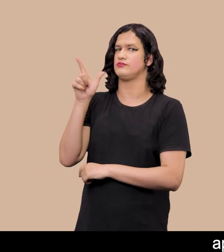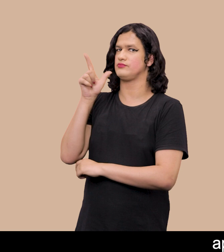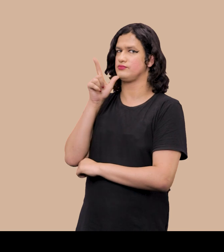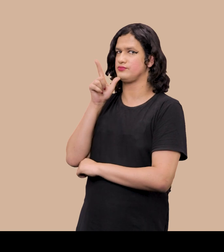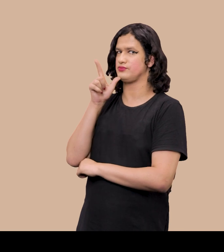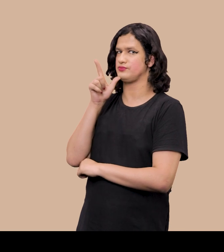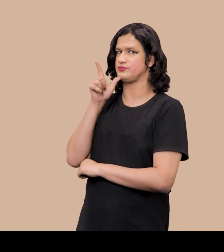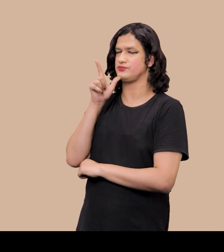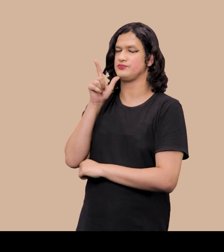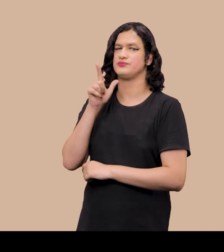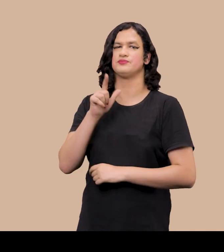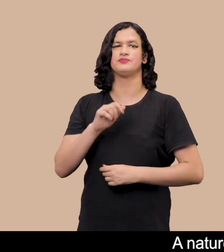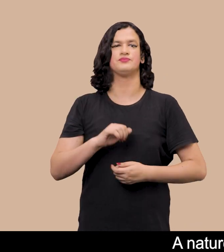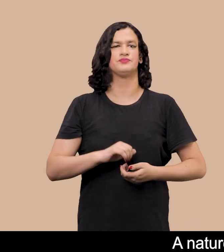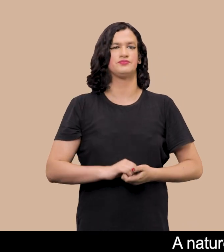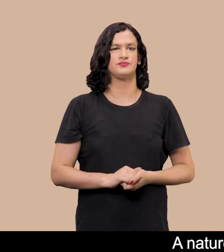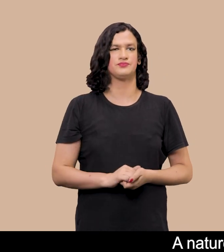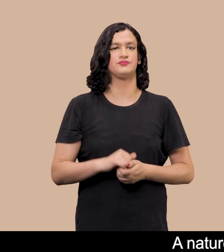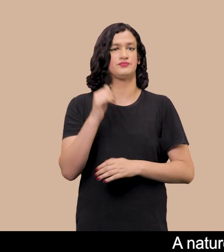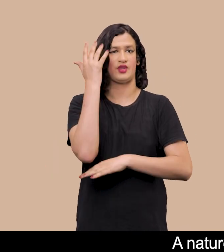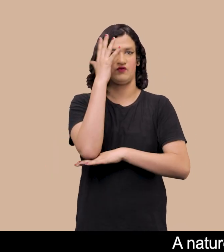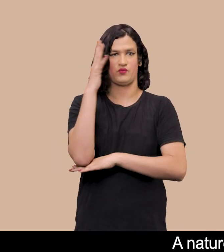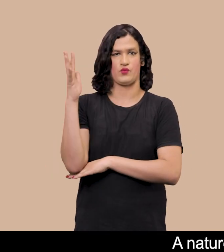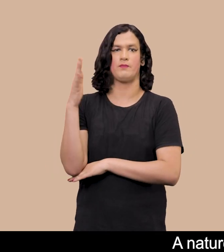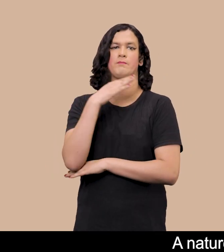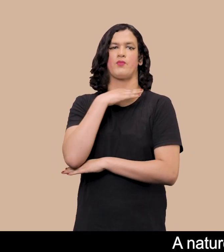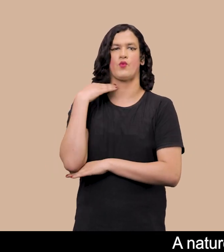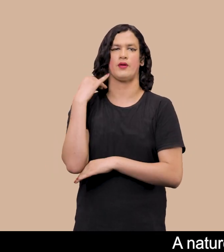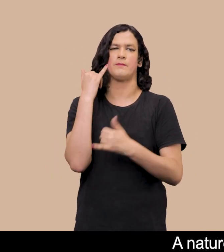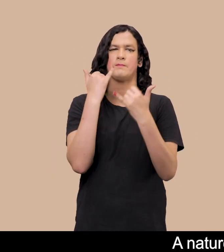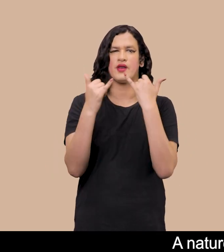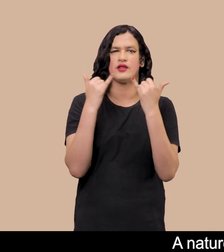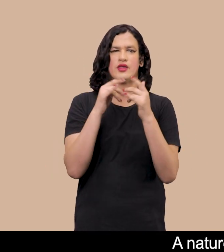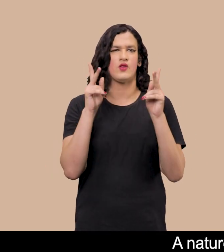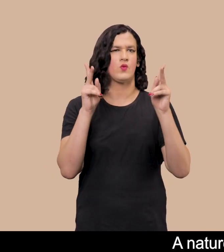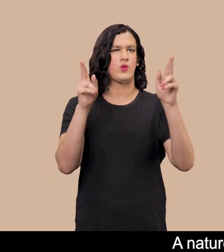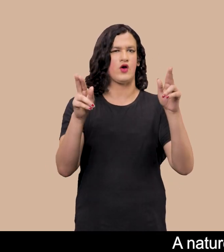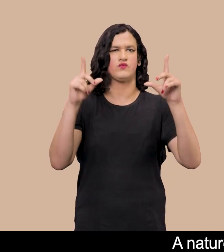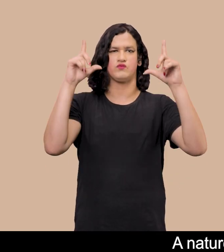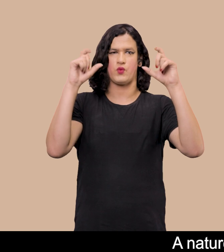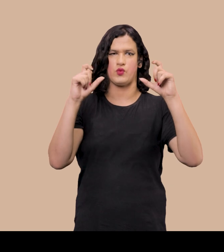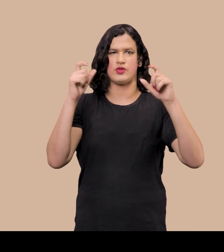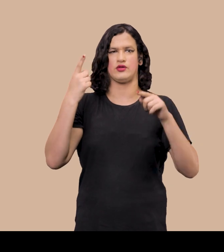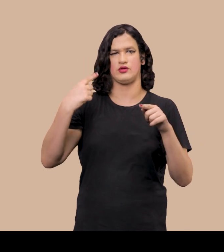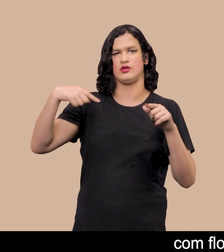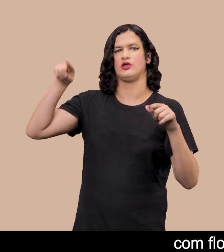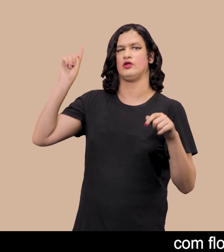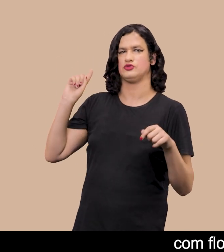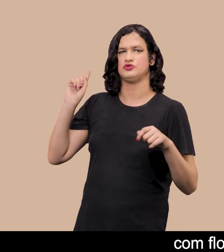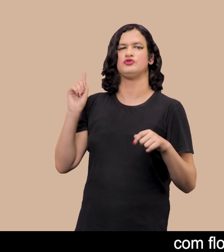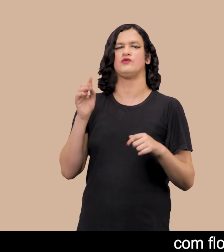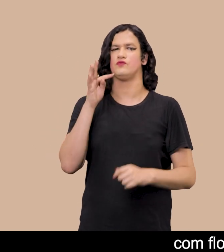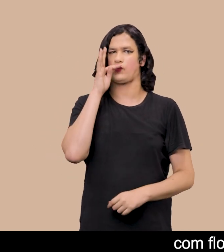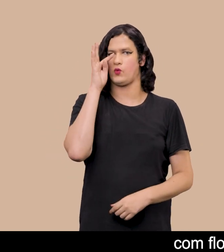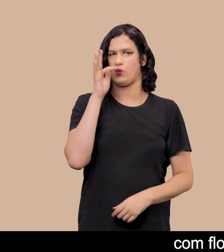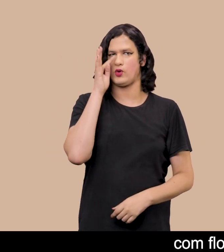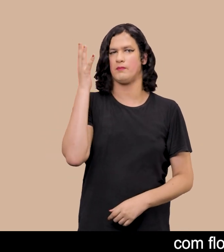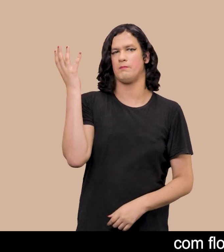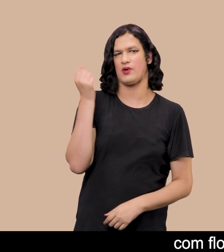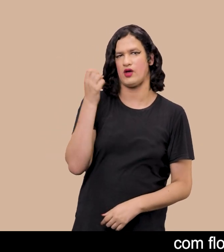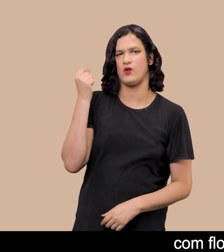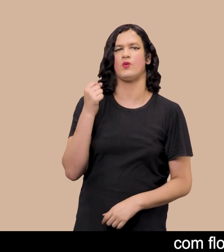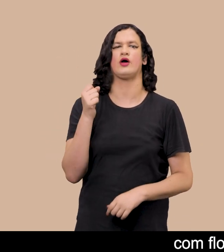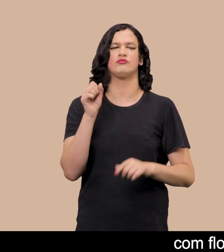genitais A natureza morta nesta imagem parece ser a mesma da foto anterior Com flores brancas,